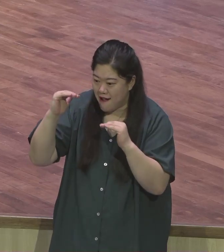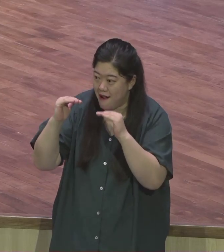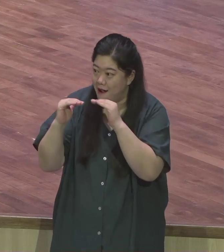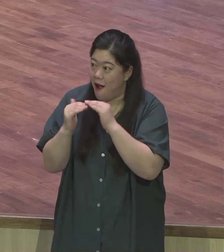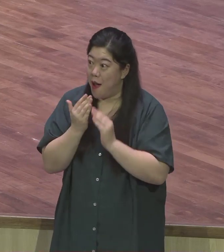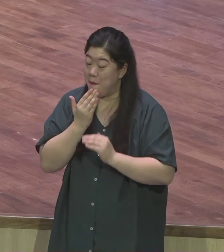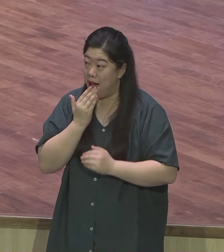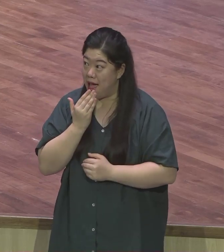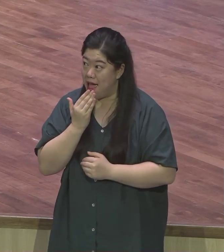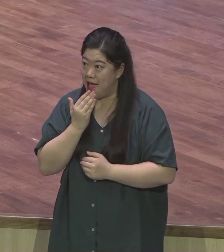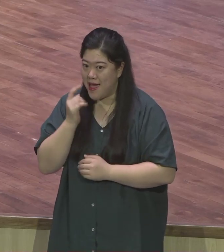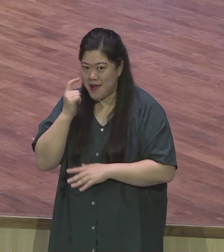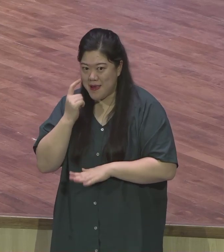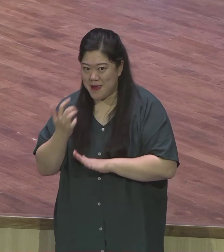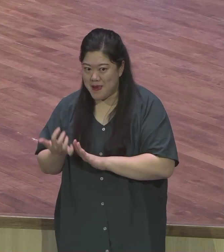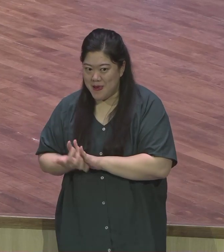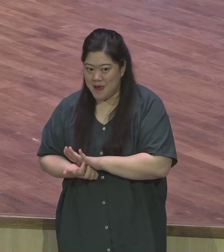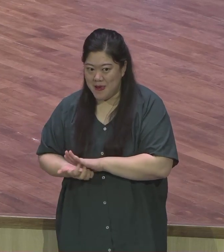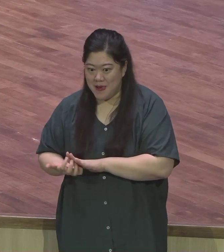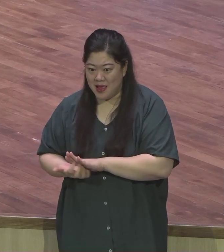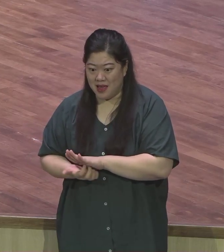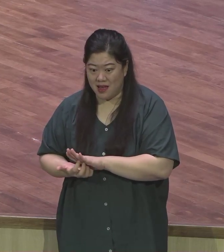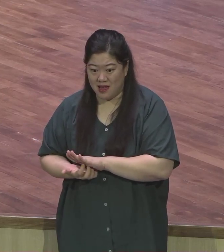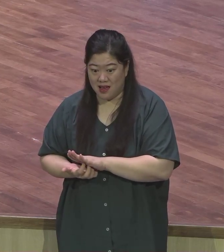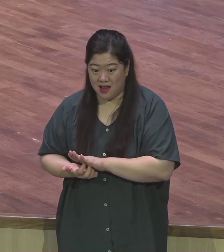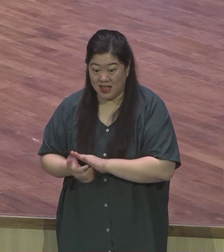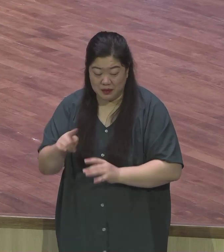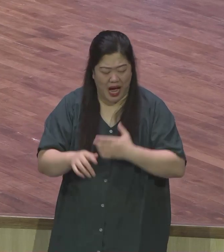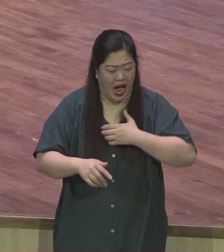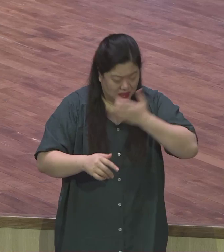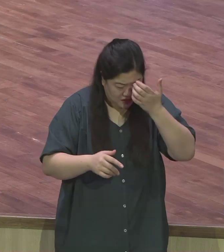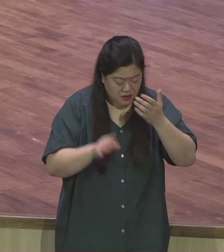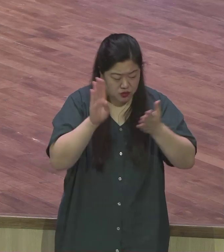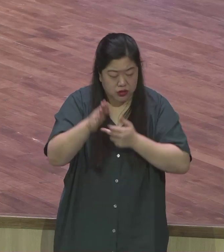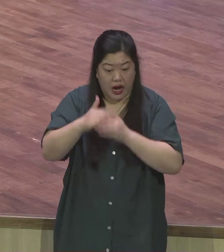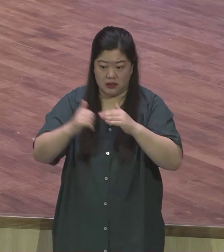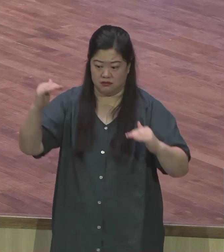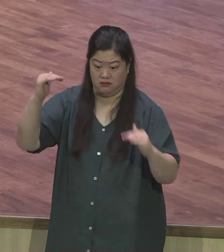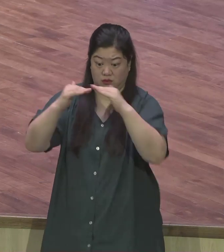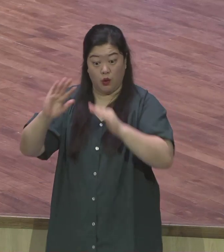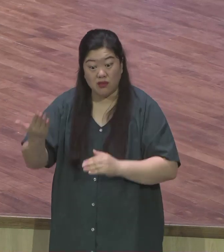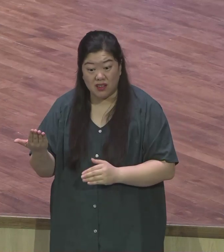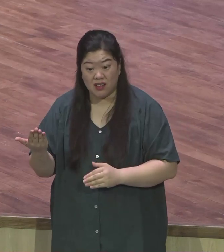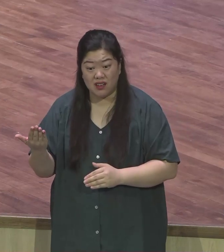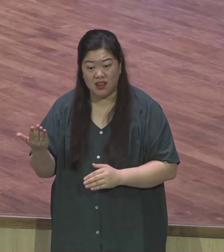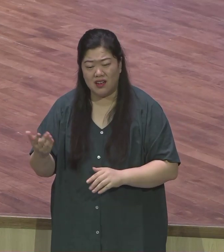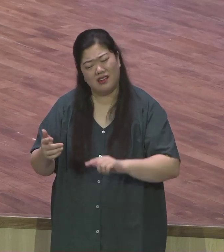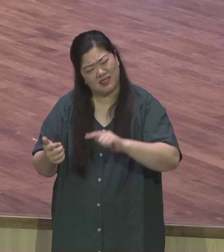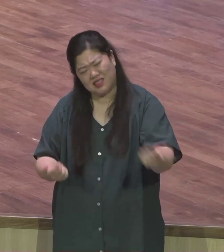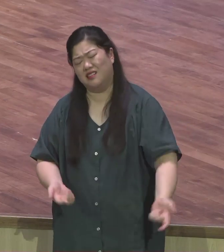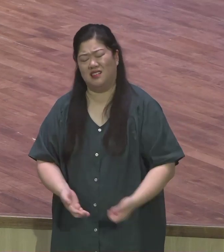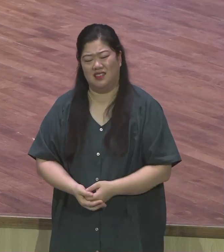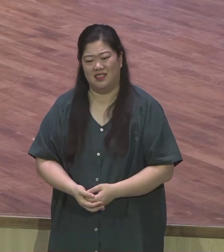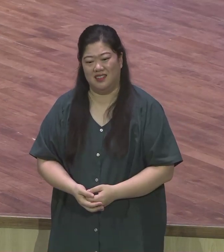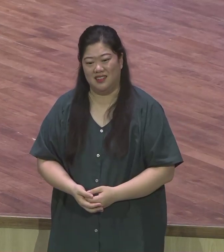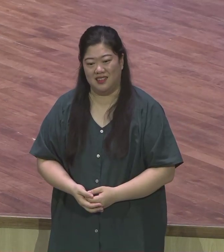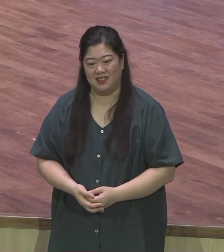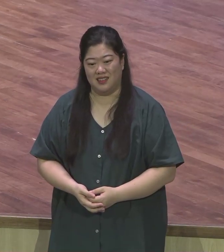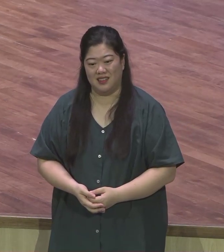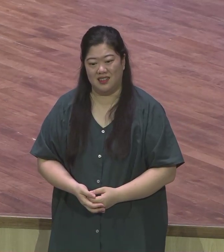불립니다 근데 정말 하나님처럼 됐습니까? 하나님처럼 되지 않았습니다 그렇다면 우리가 마땅히 두려워할 자